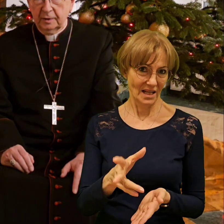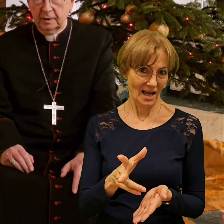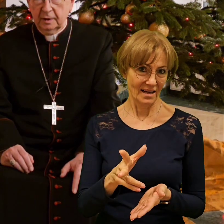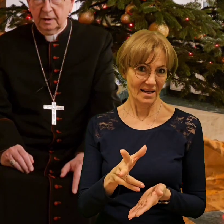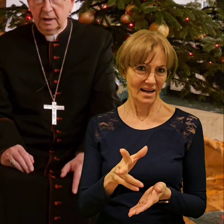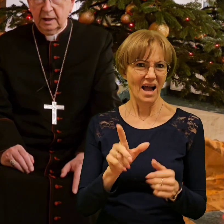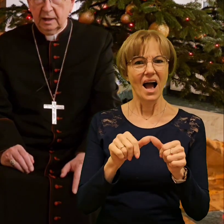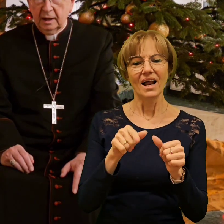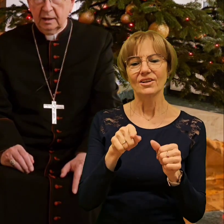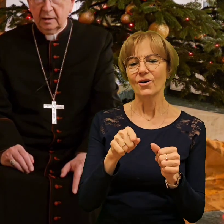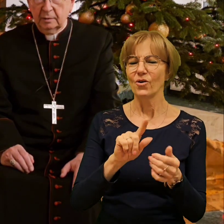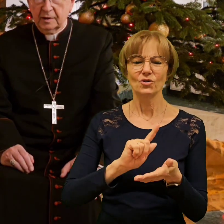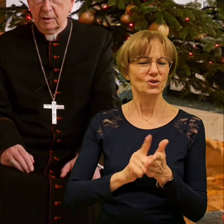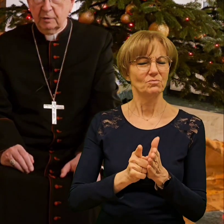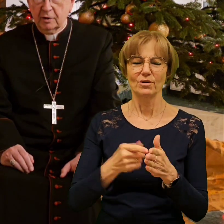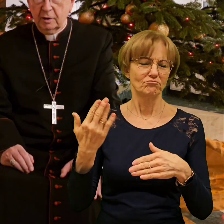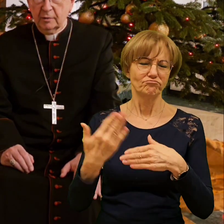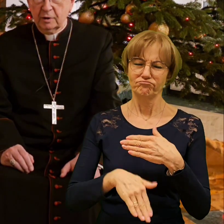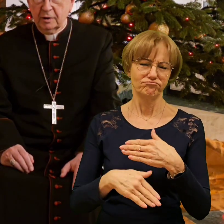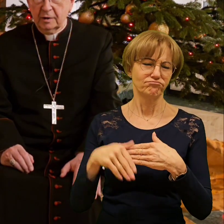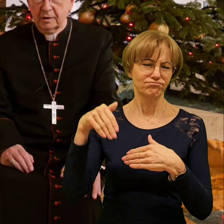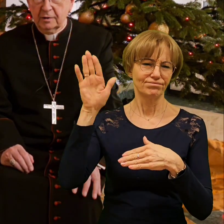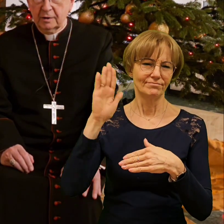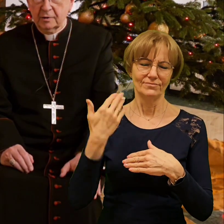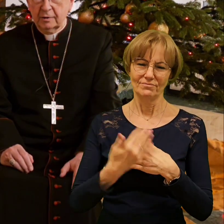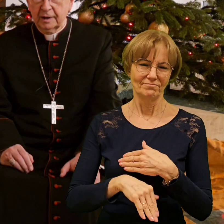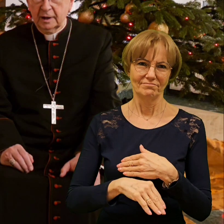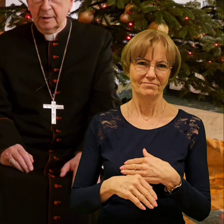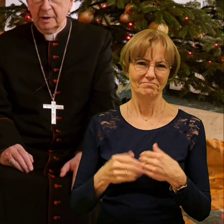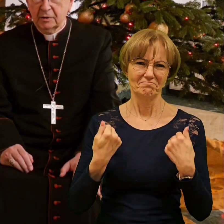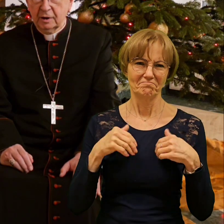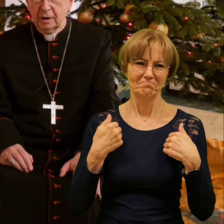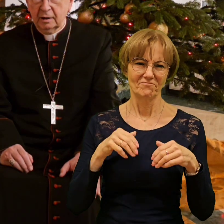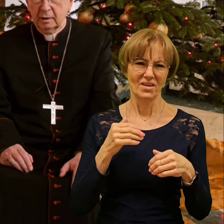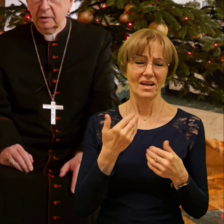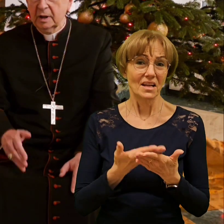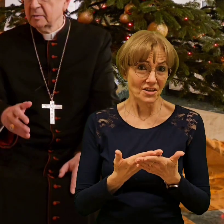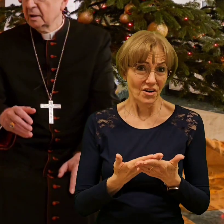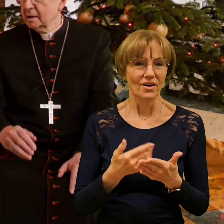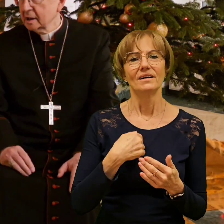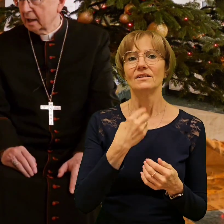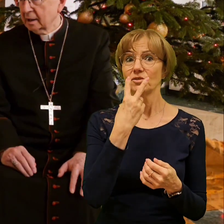bo zauważyłem, że to co człowiek napisze, to potem nie dostanie.